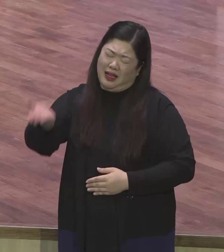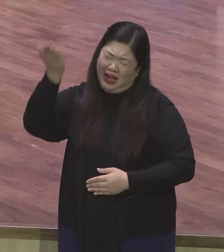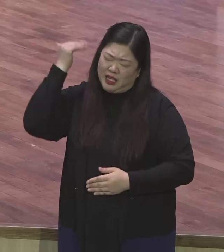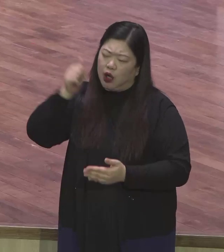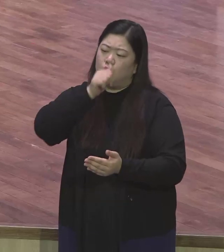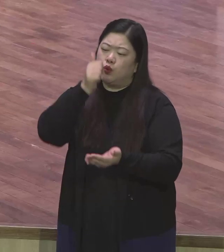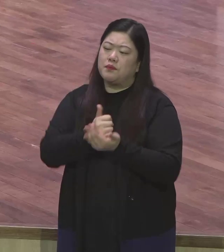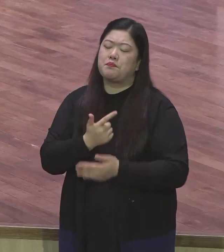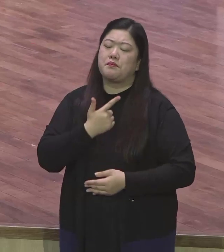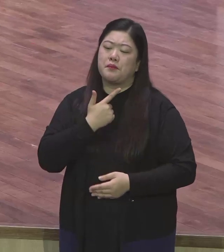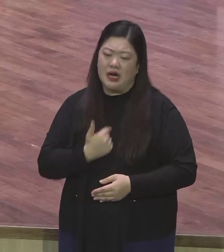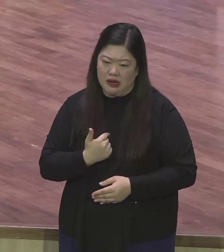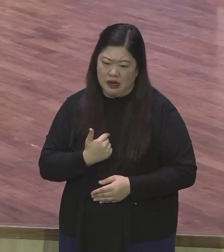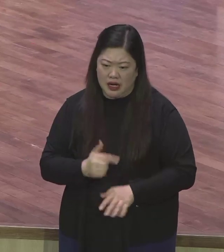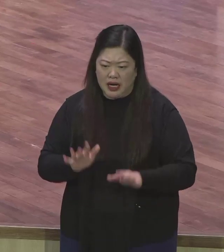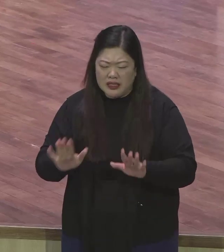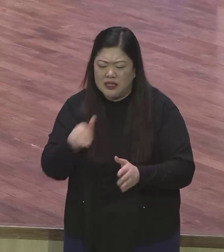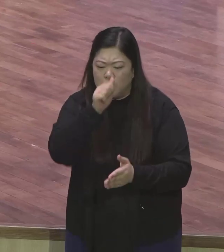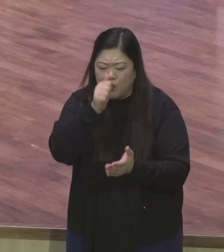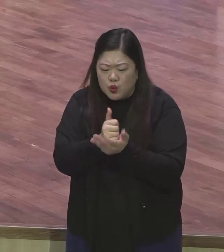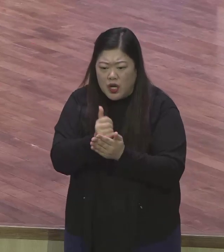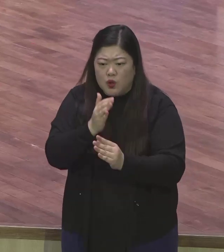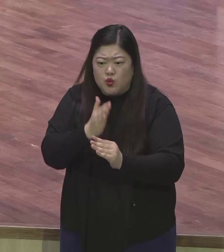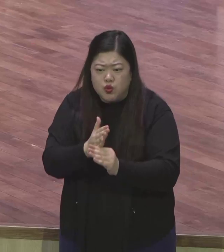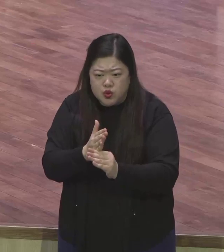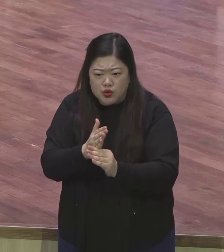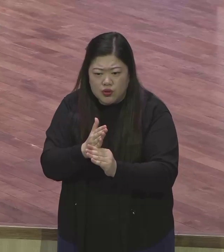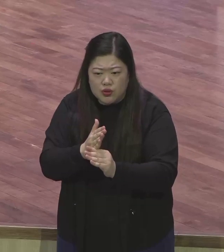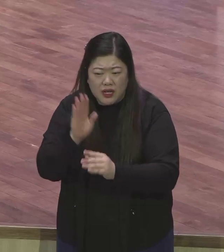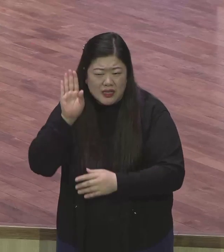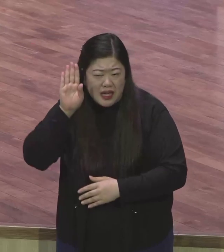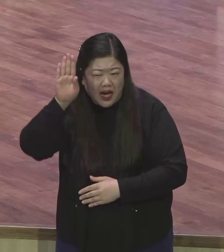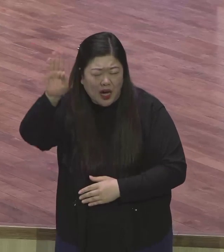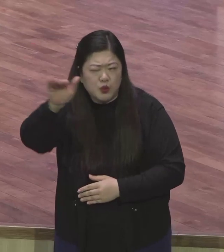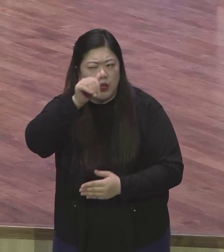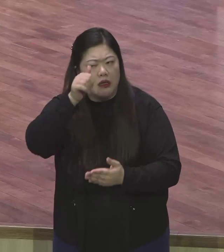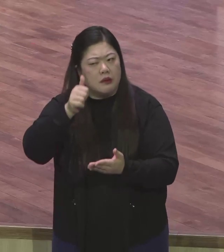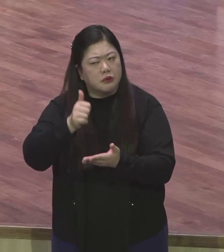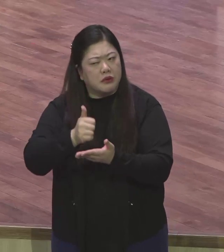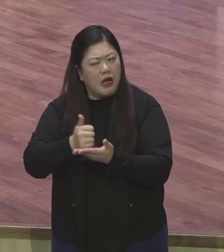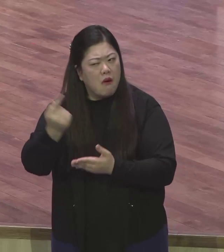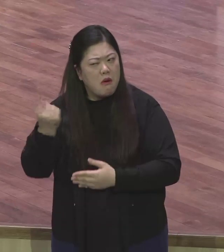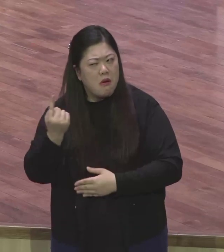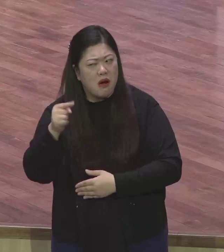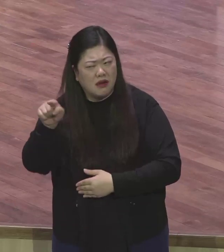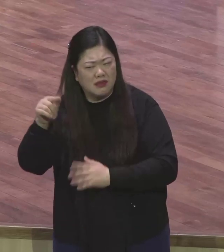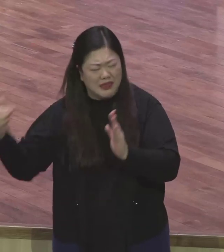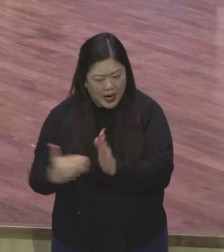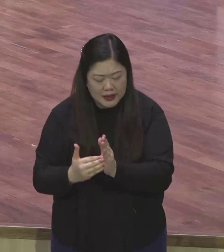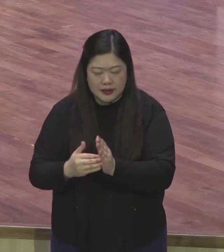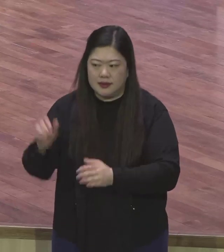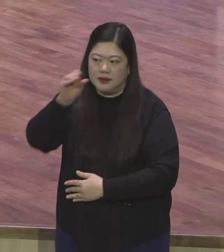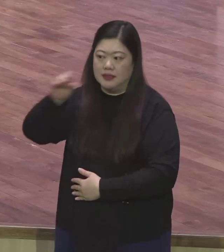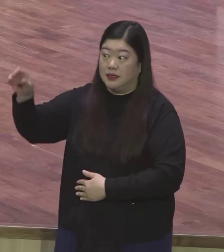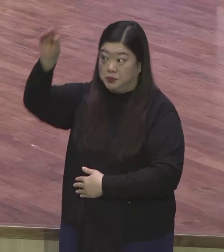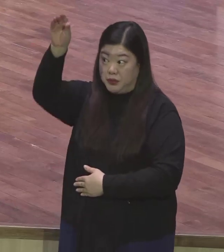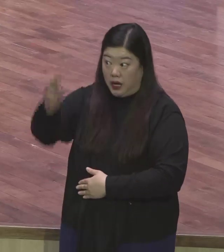현재 짓고 있는 죄 미래의 지을 죄까지 십자가에서 피